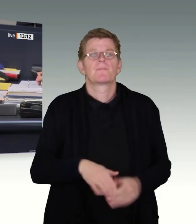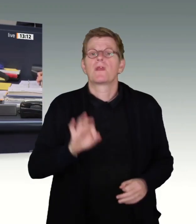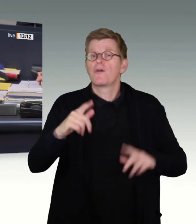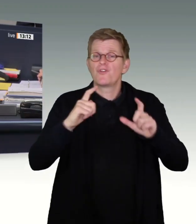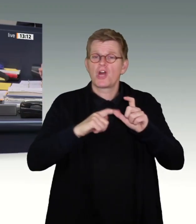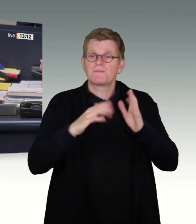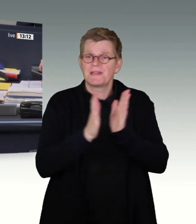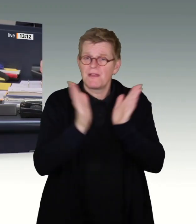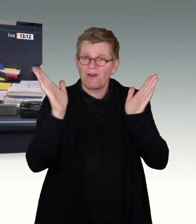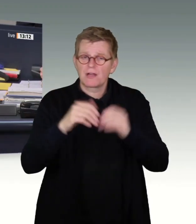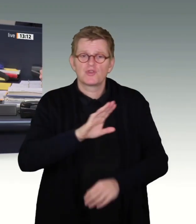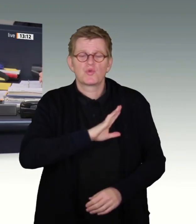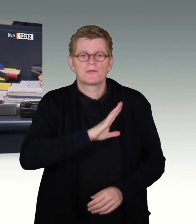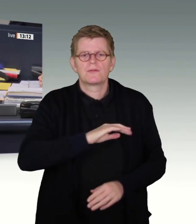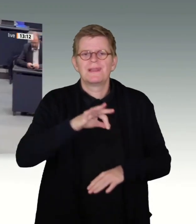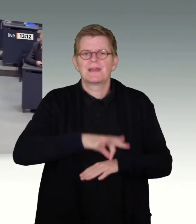Vielen Dank.